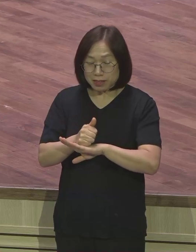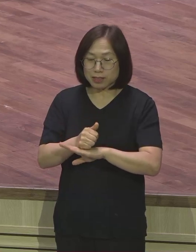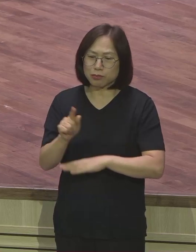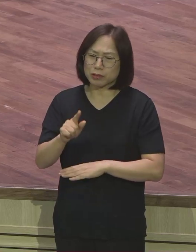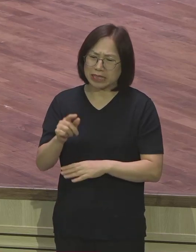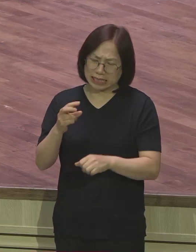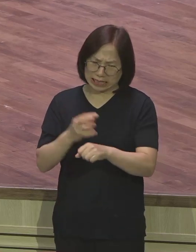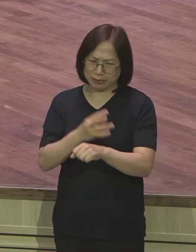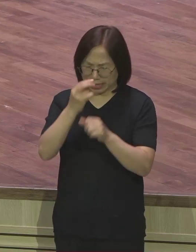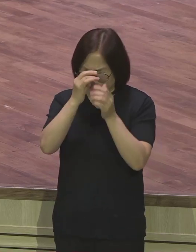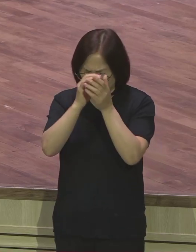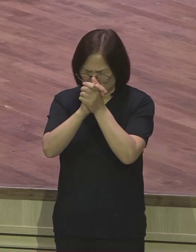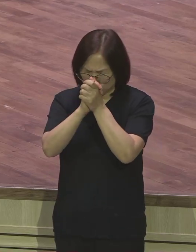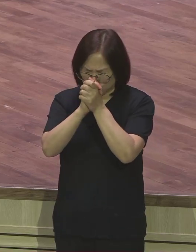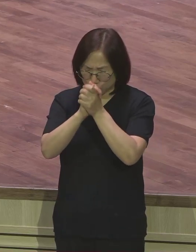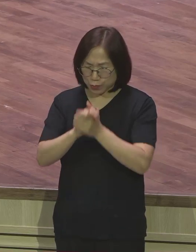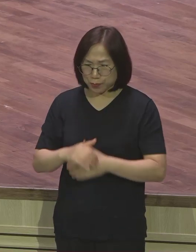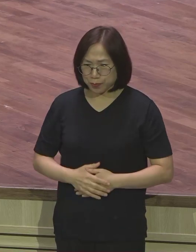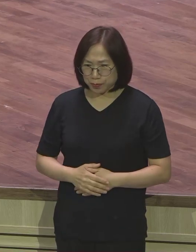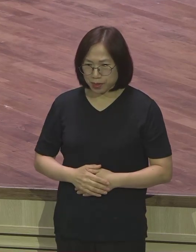24는 아예 기도 제목이 없습니다.